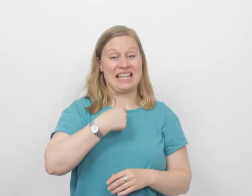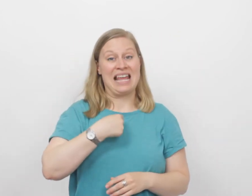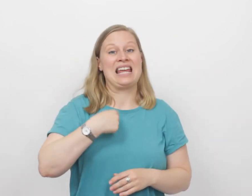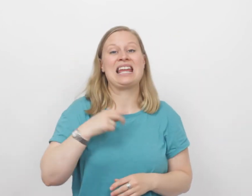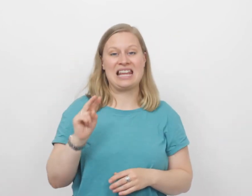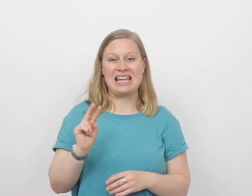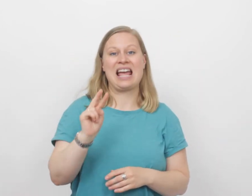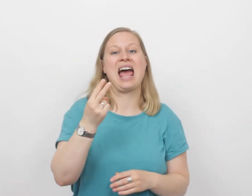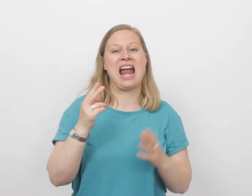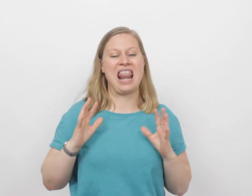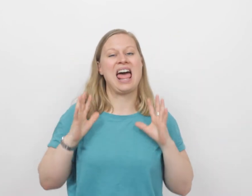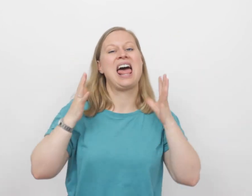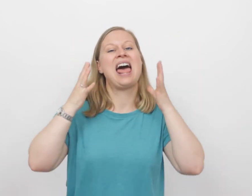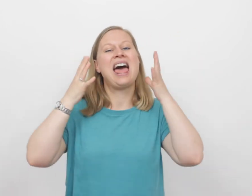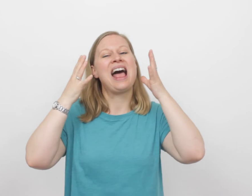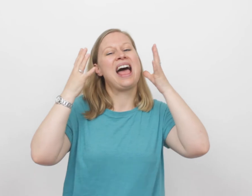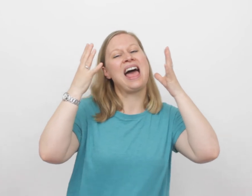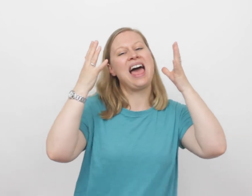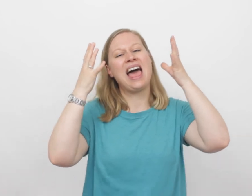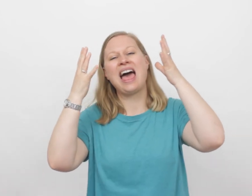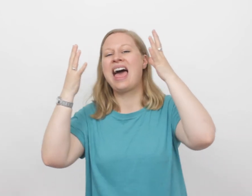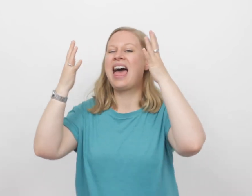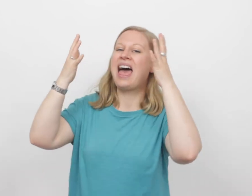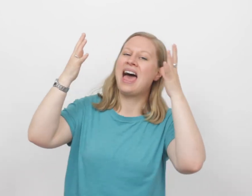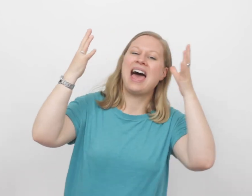Ik herleef Ik herleef